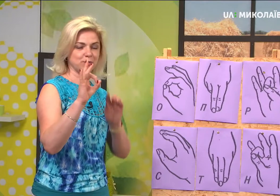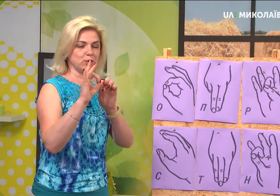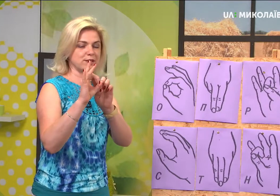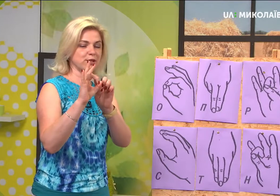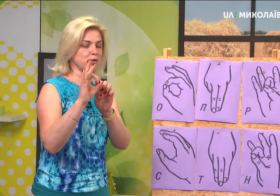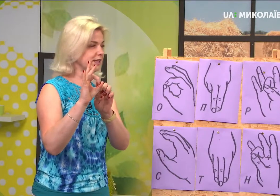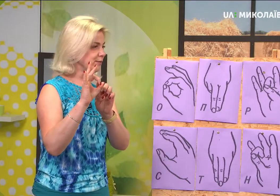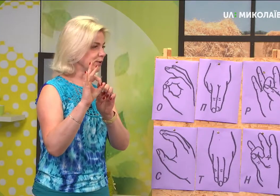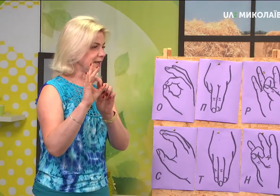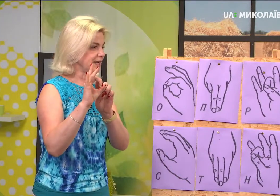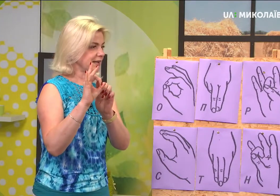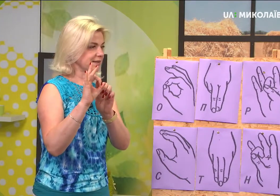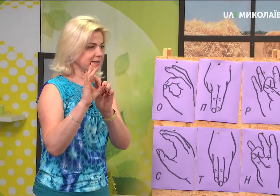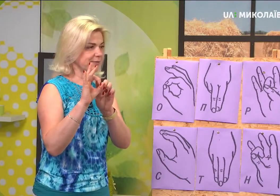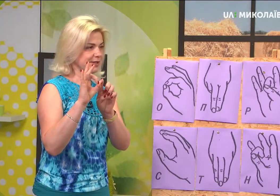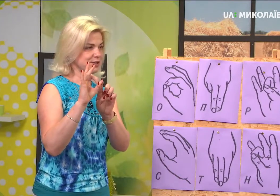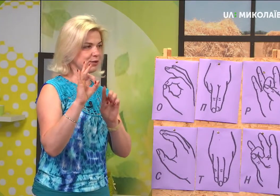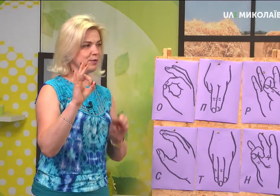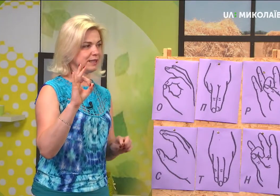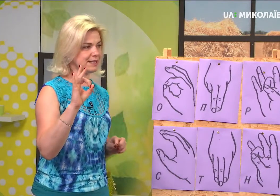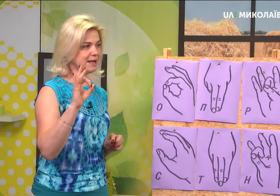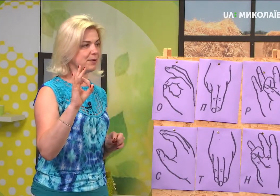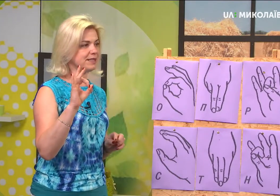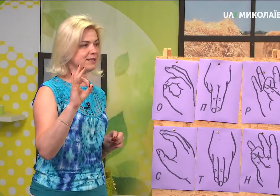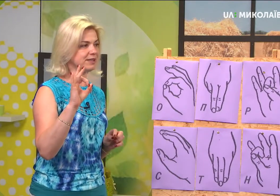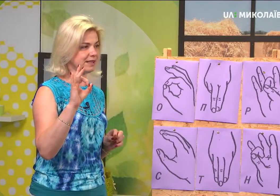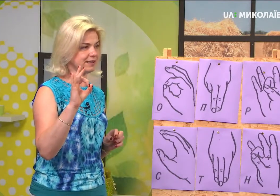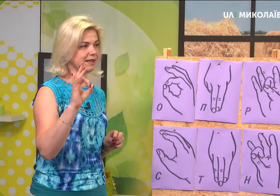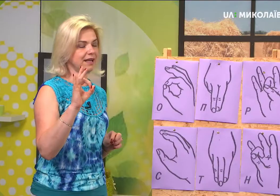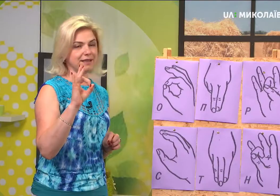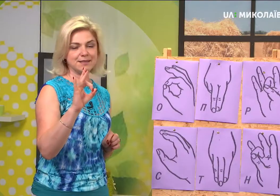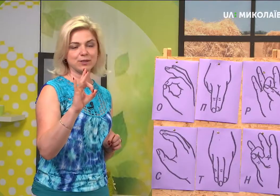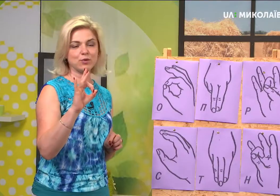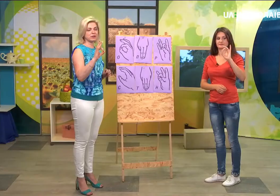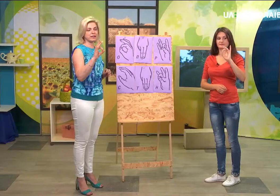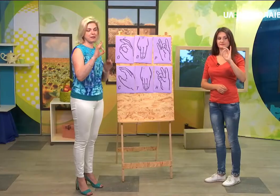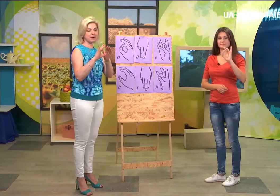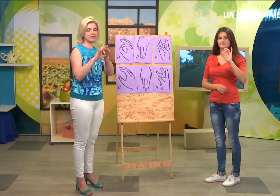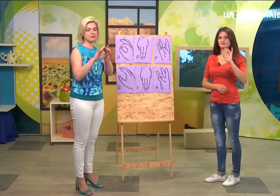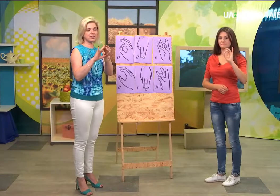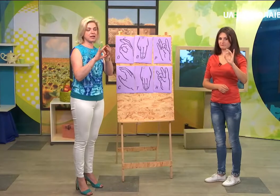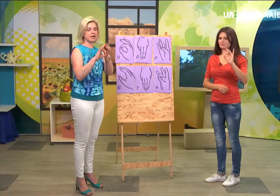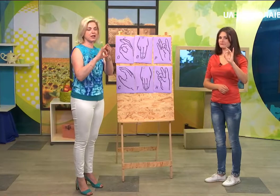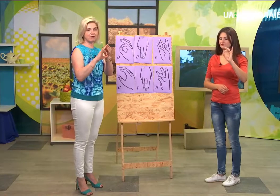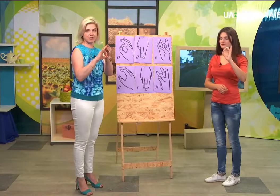щоб тут закруглена була. значить комбінація пальців. Так, так. Закруглена і пальці всі рівні.